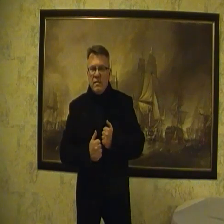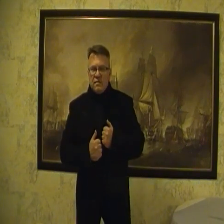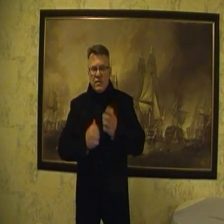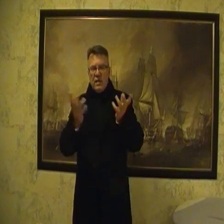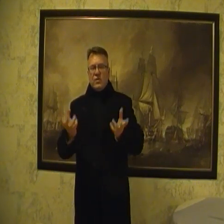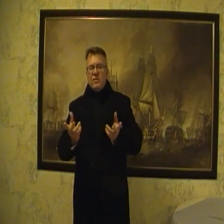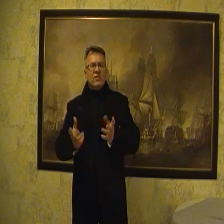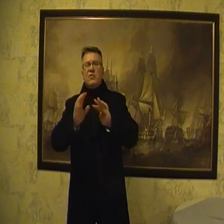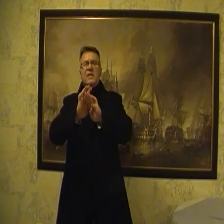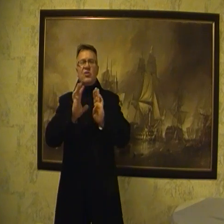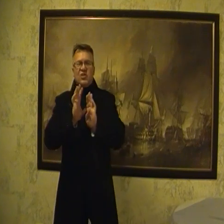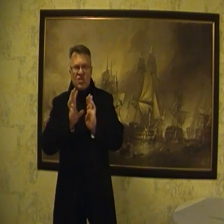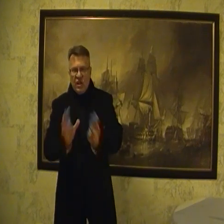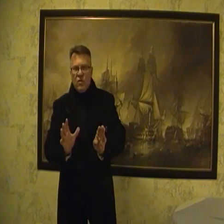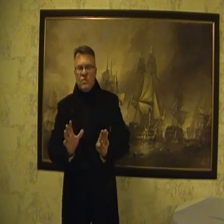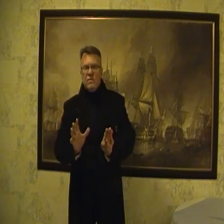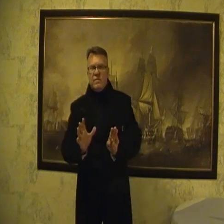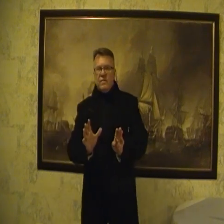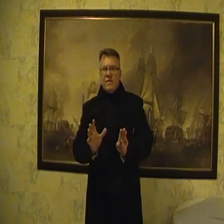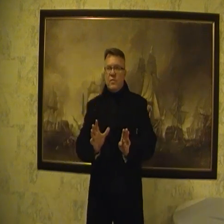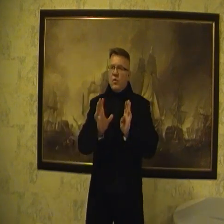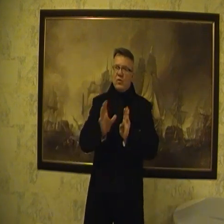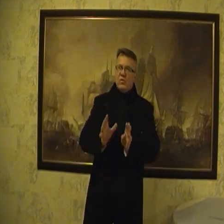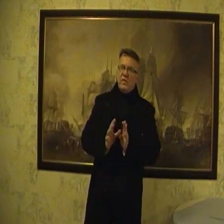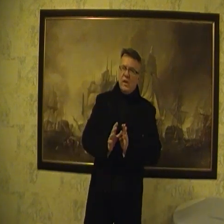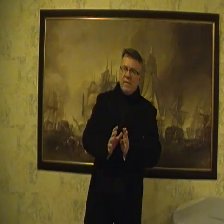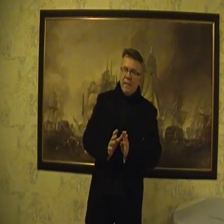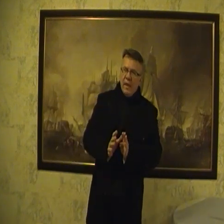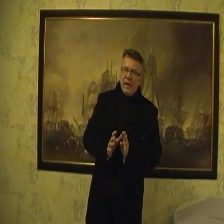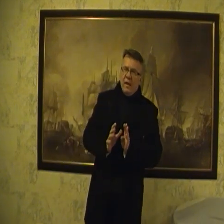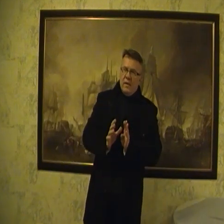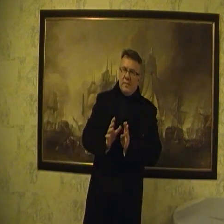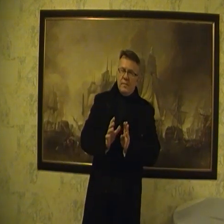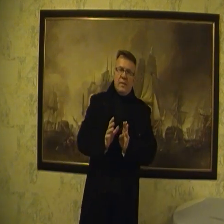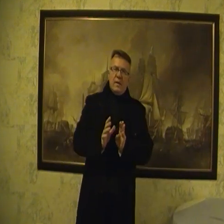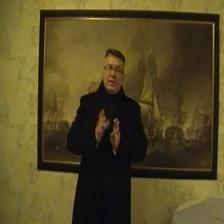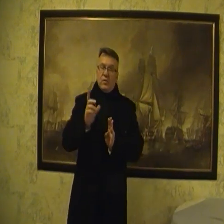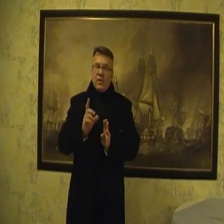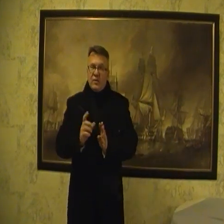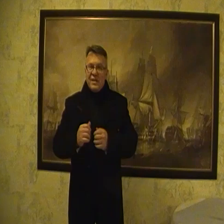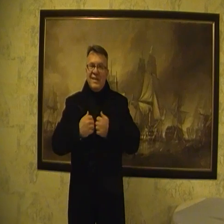Wiecie dlaczego? To tylko daje szczegół. Mało kto o tym wie. Mało tego, że